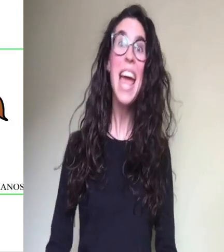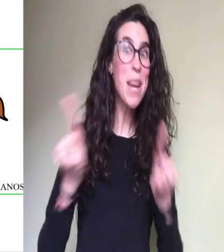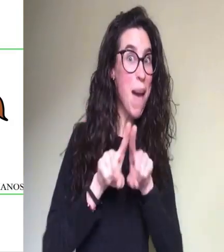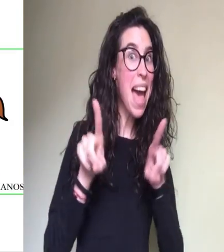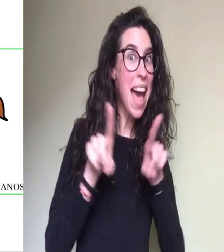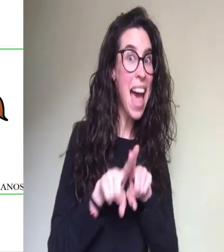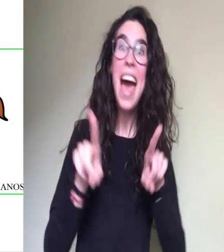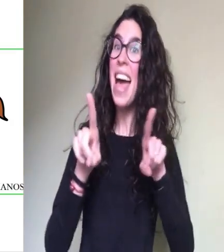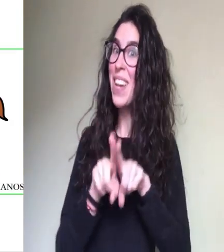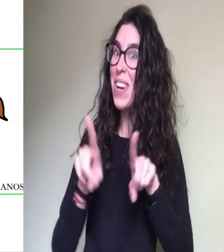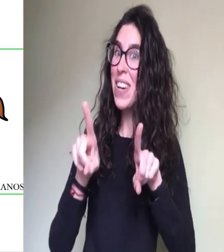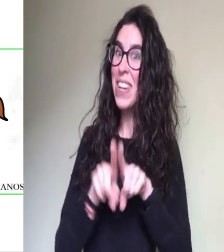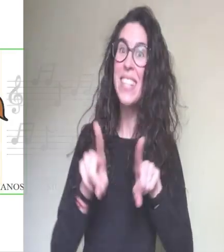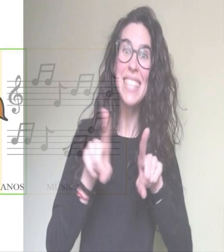hermanos